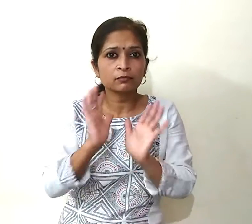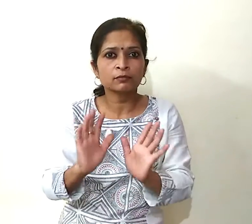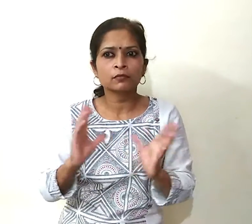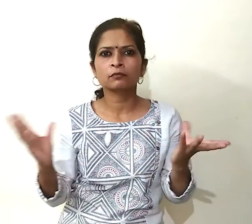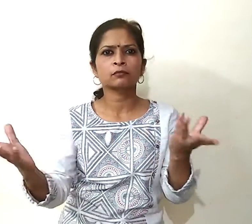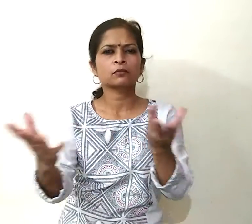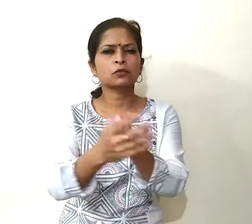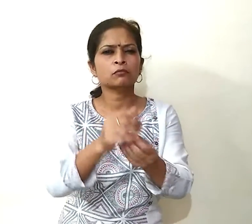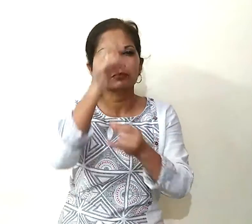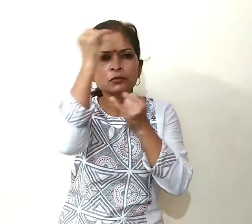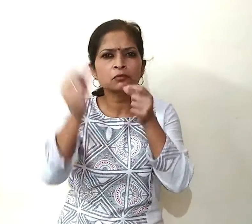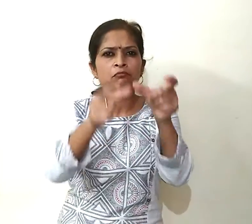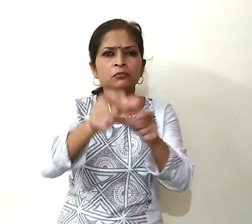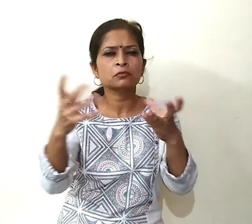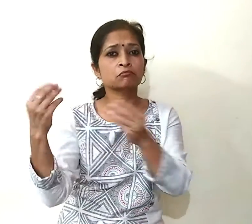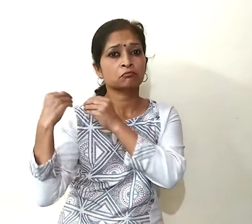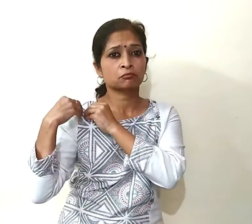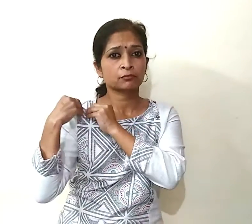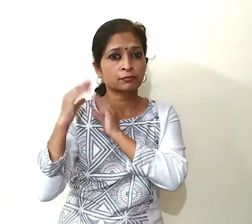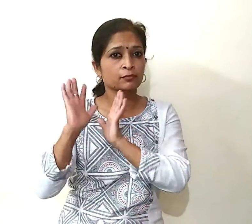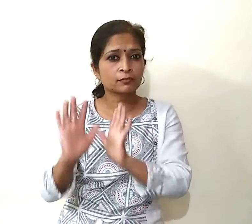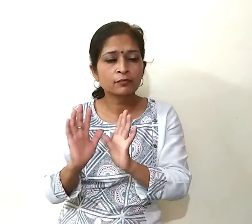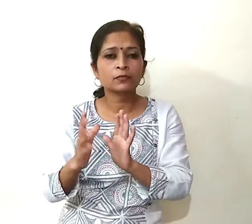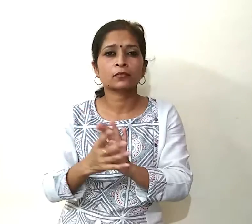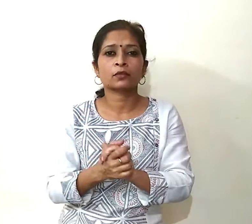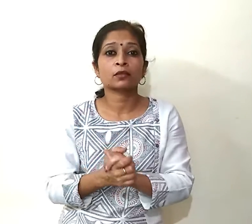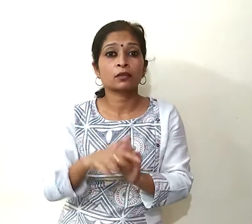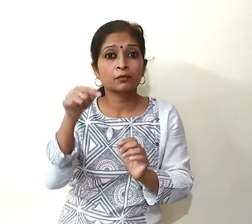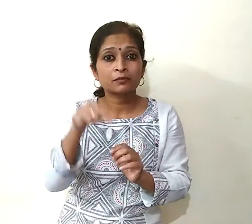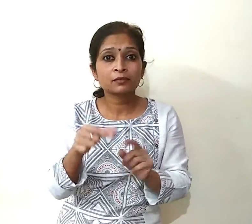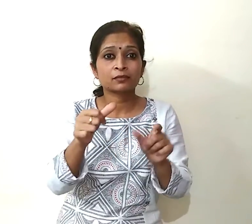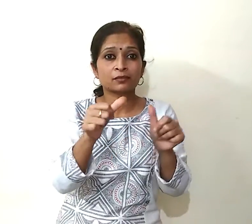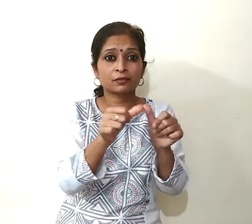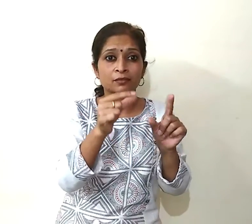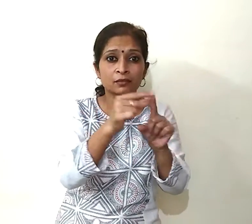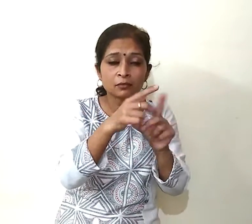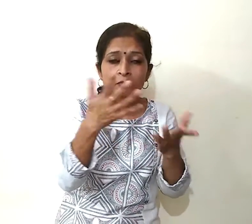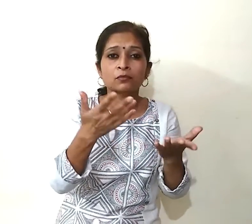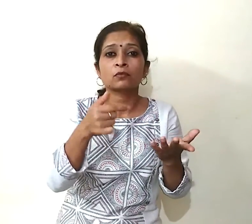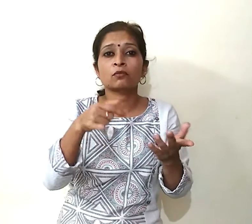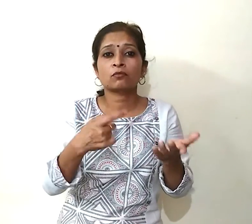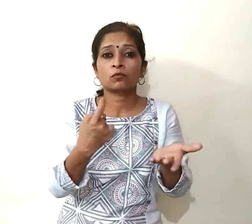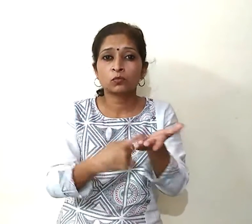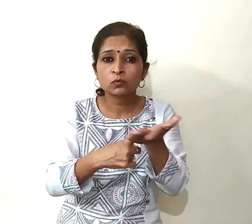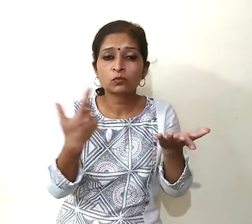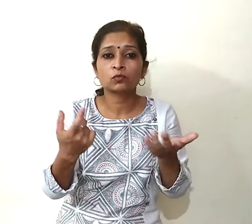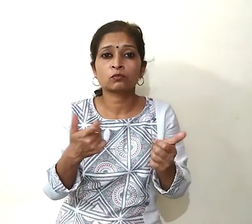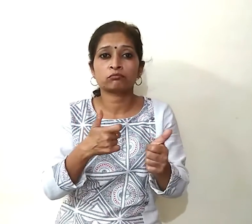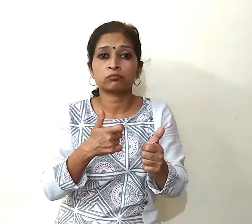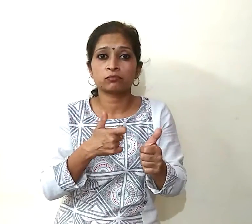हमारा हर एक नागरिक का ये फर्ज बनता है, करतव्य बनता है कि सभी गाइडलाइन्स कानून फॉलो करें खुद भी